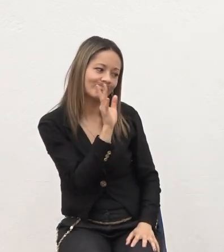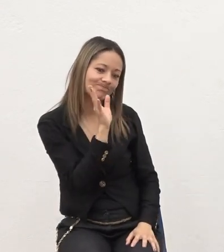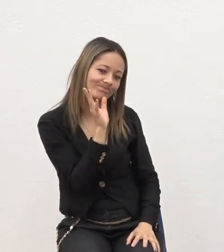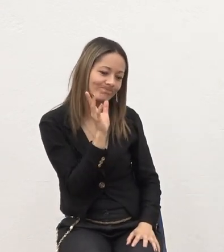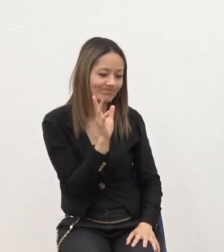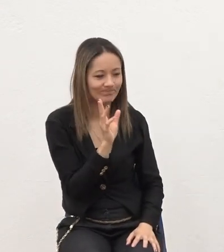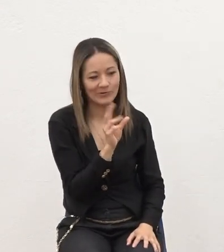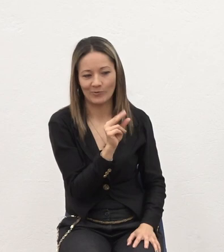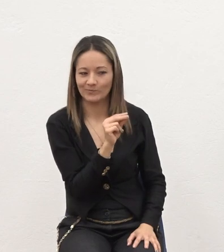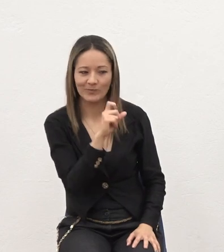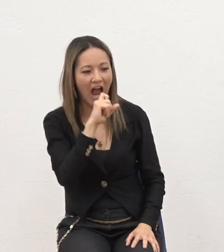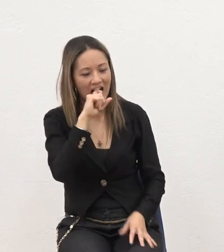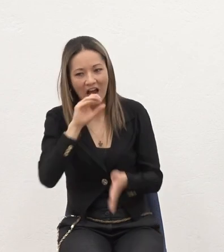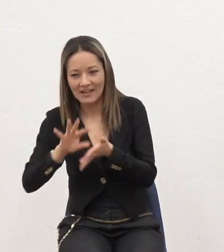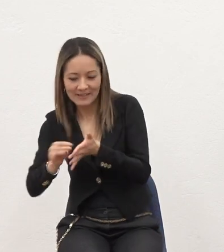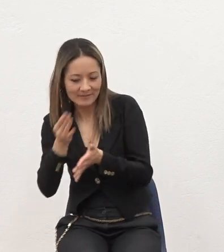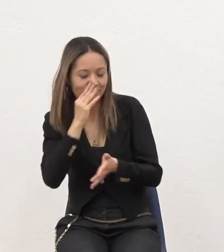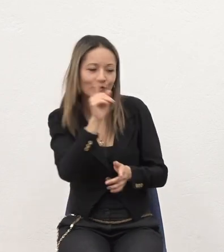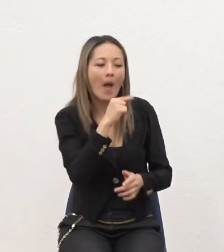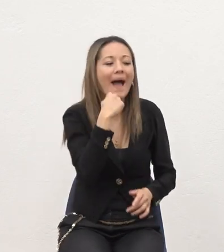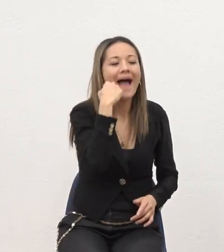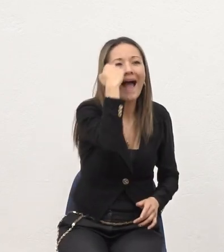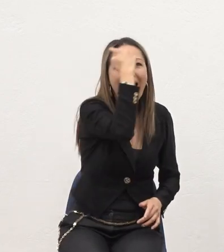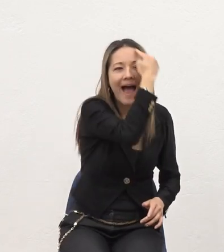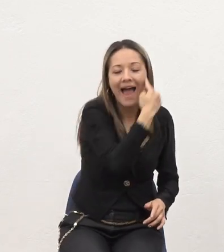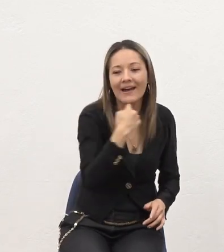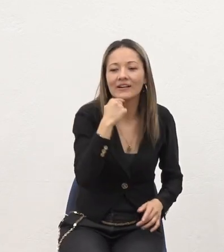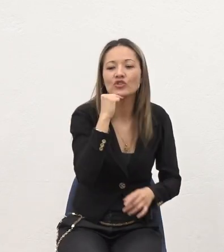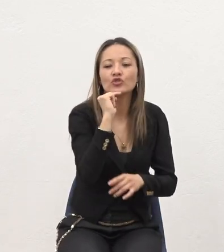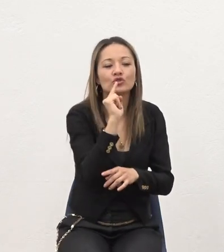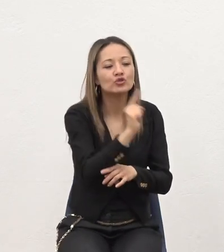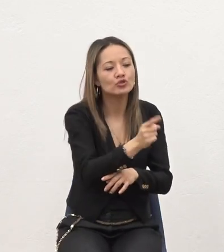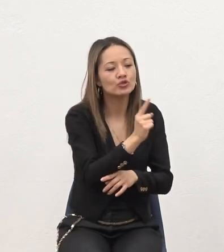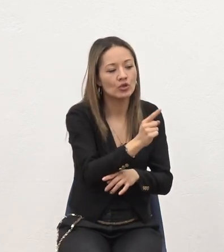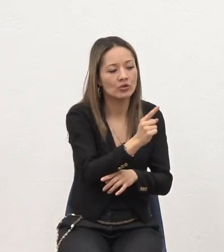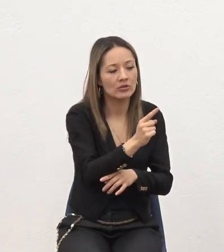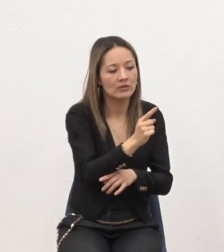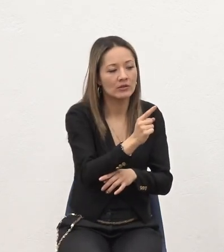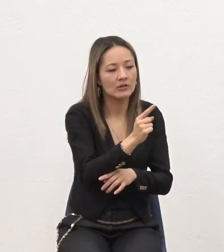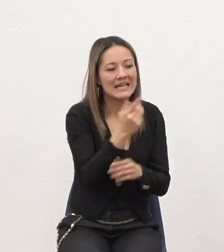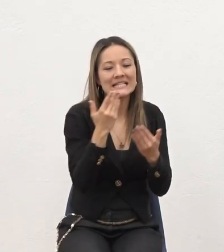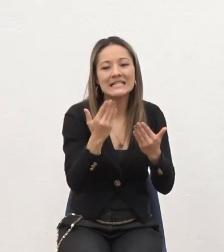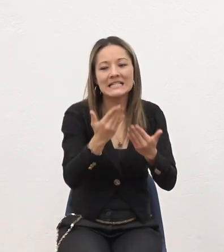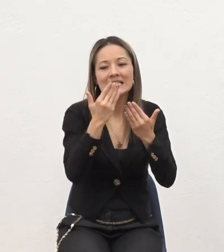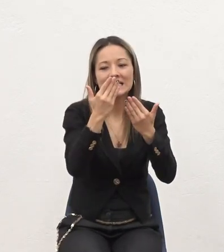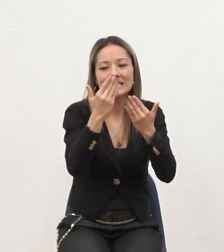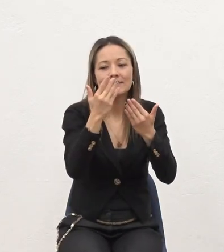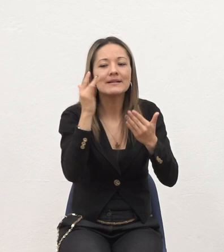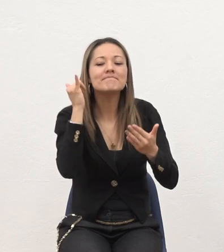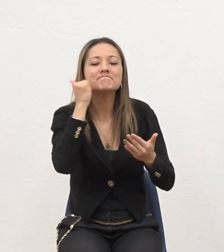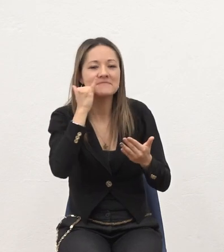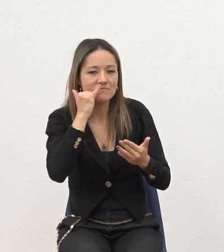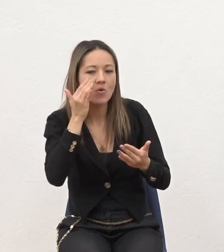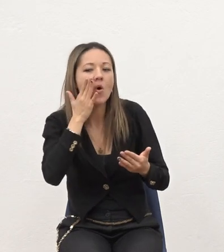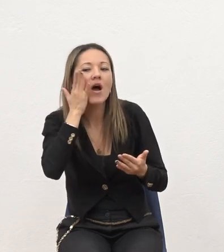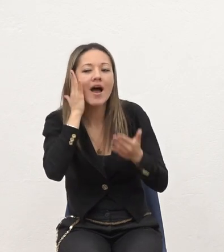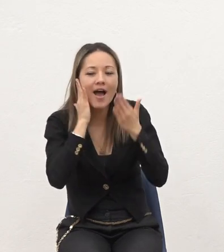señor Para la piel Para la cara Únicamente sirve Piel de la cara ¿Qué vamos a hacer?